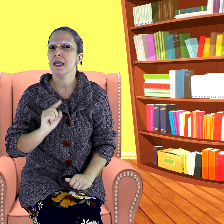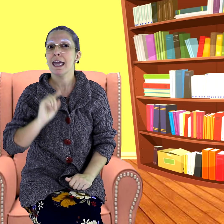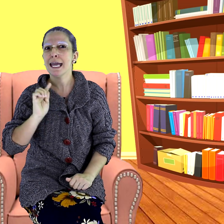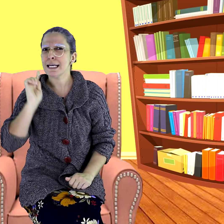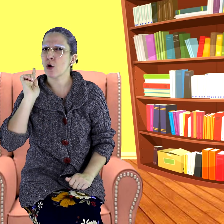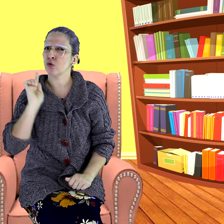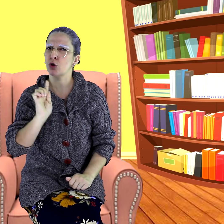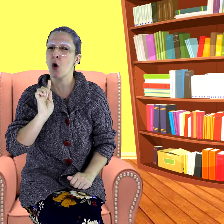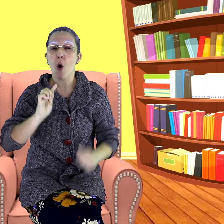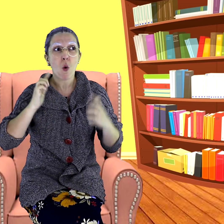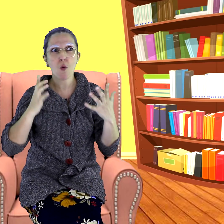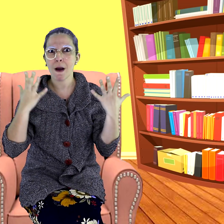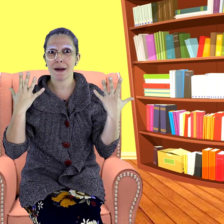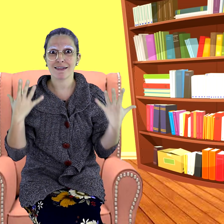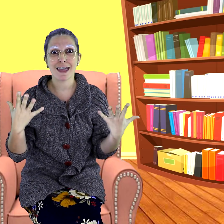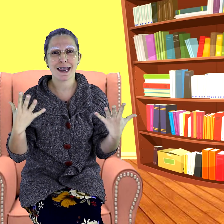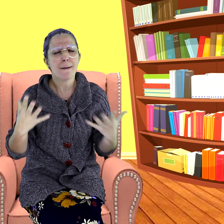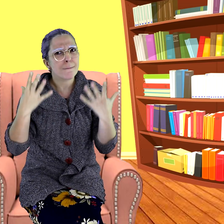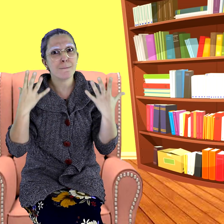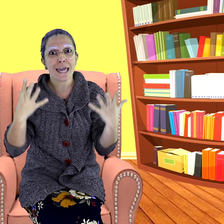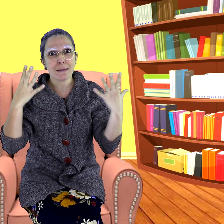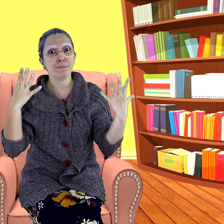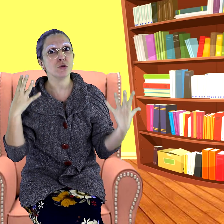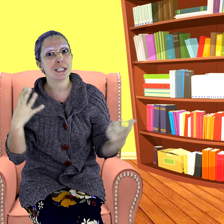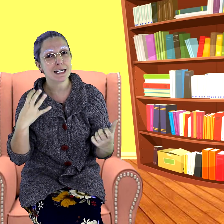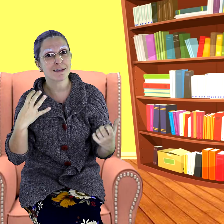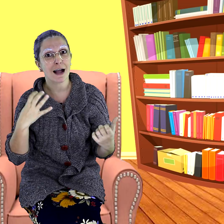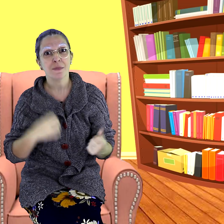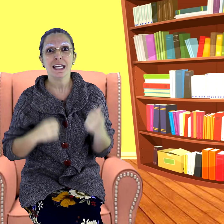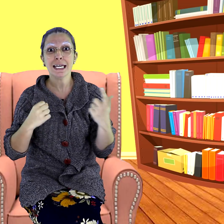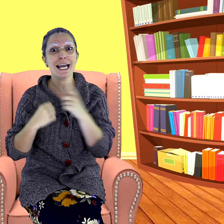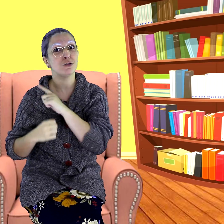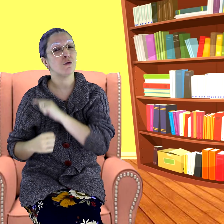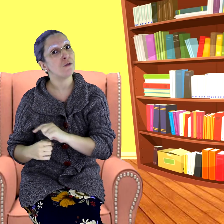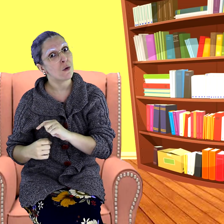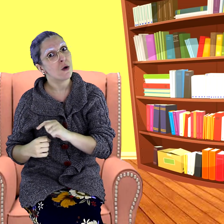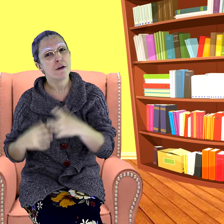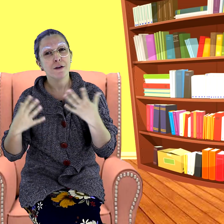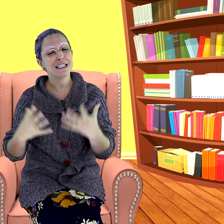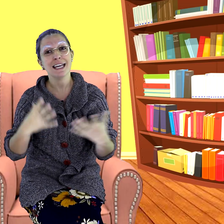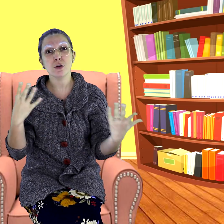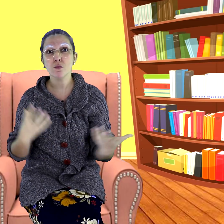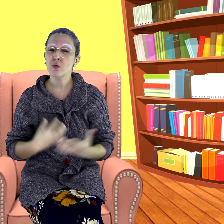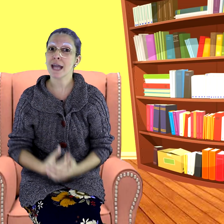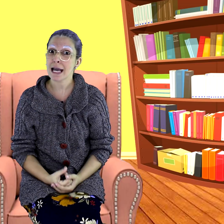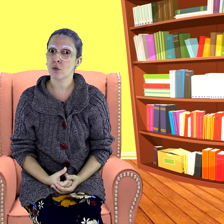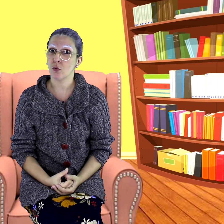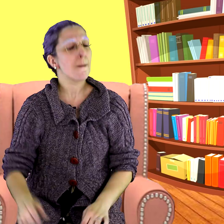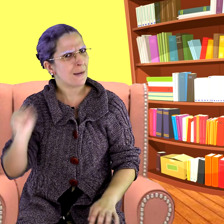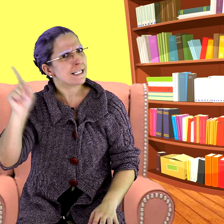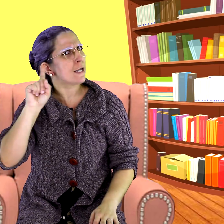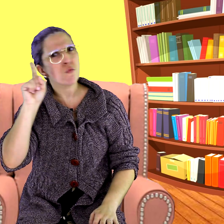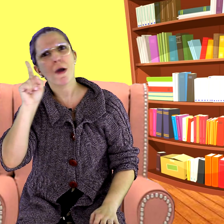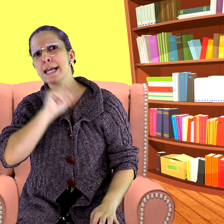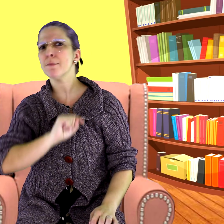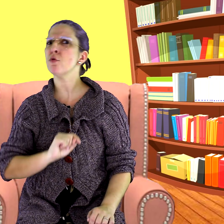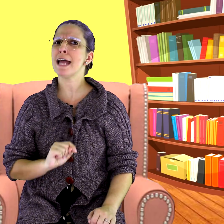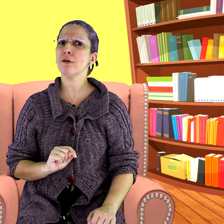ele encontrou uma madeira bem bonita e resolveu fazer um boneco. Mas não era boneco